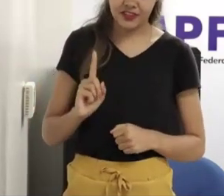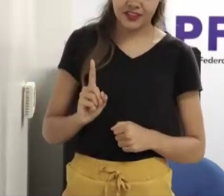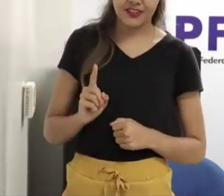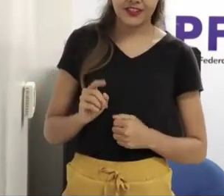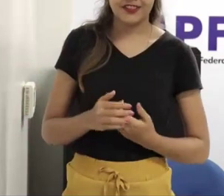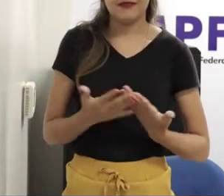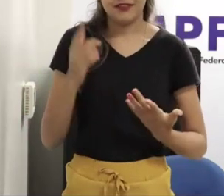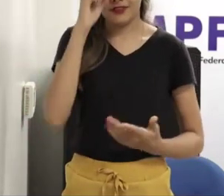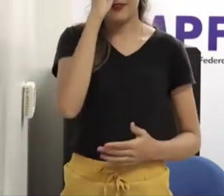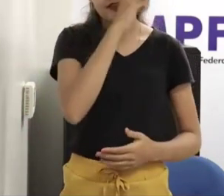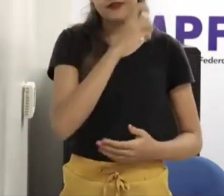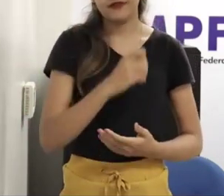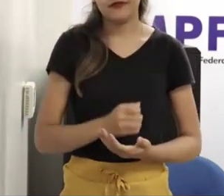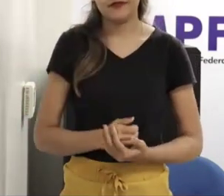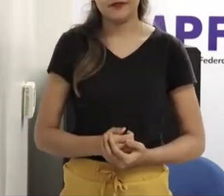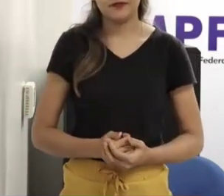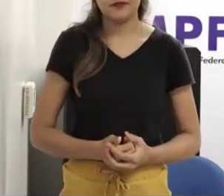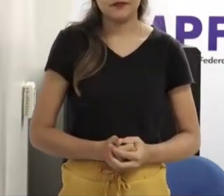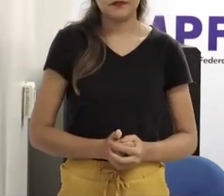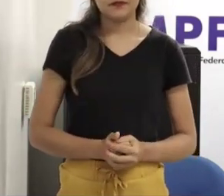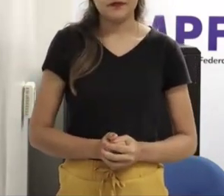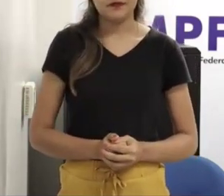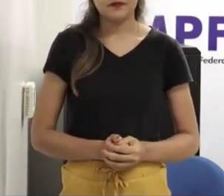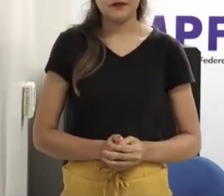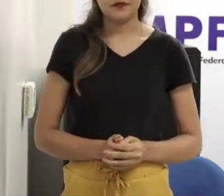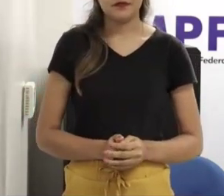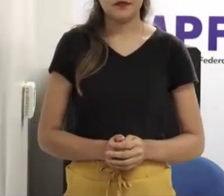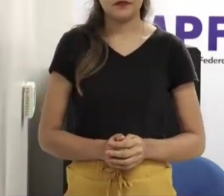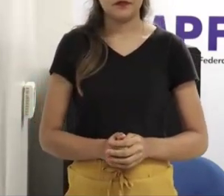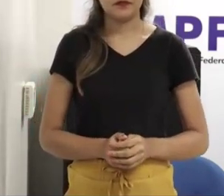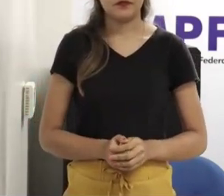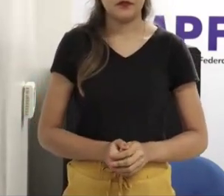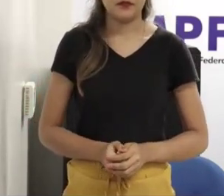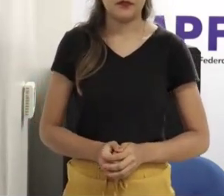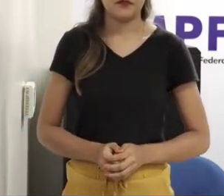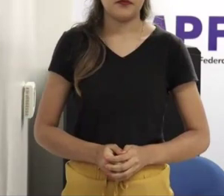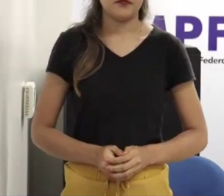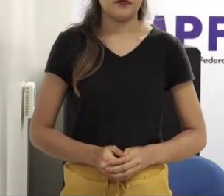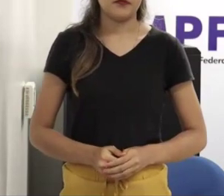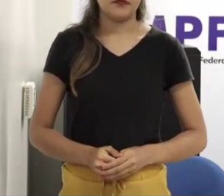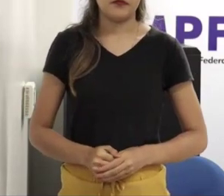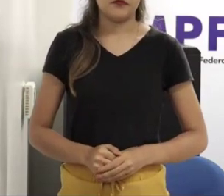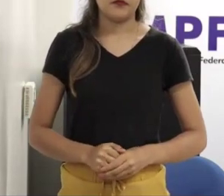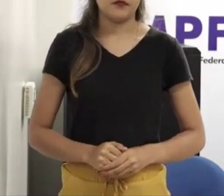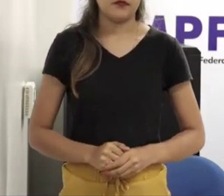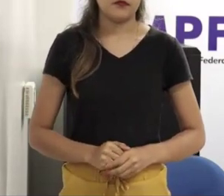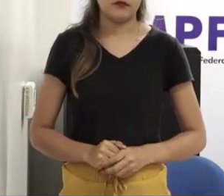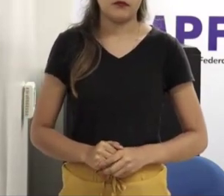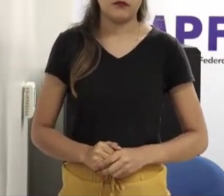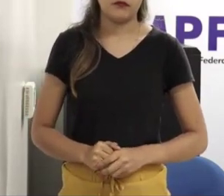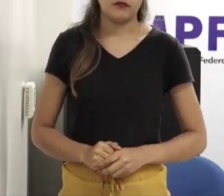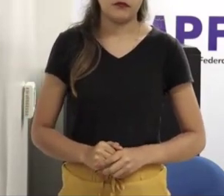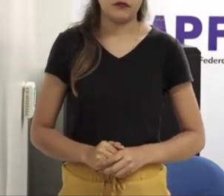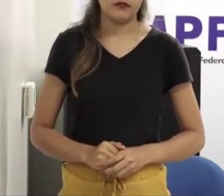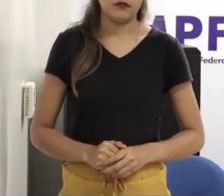e dependendo da situação, existe um material circulante, e isso deve fomentar muito a fantasia de que